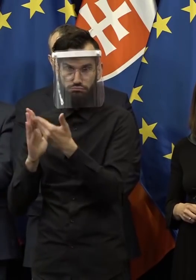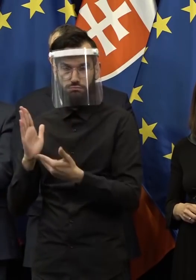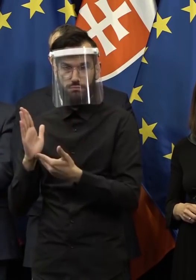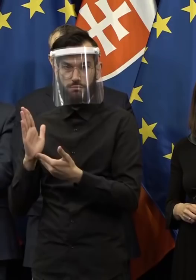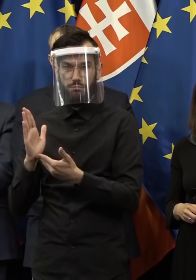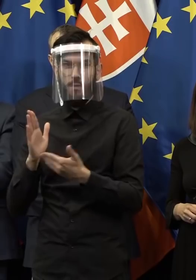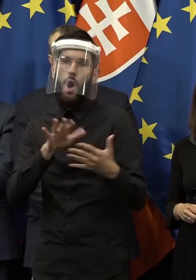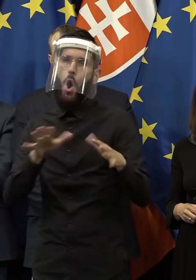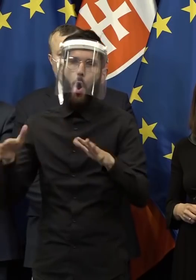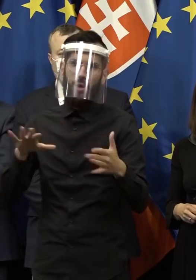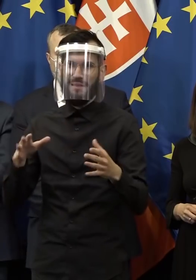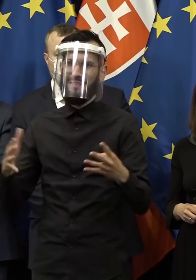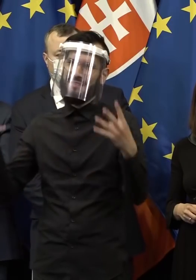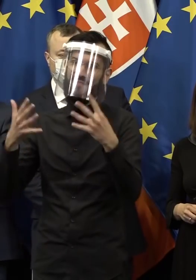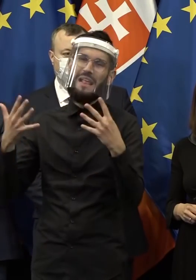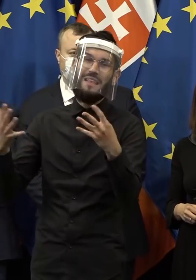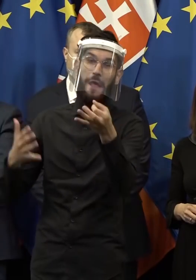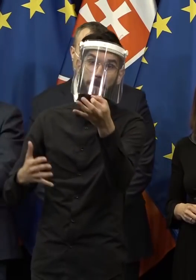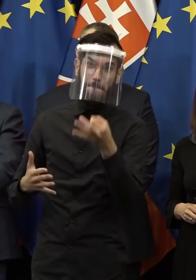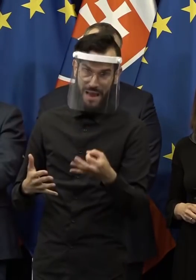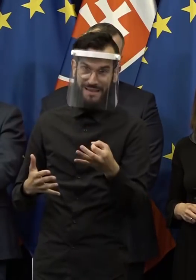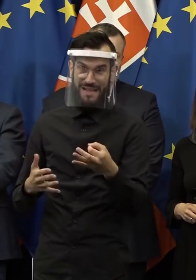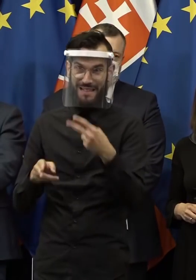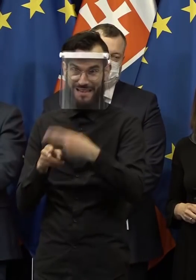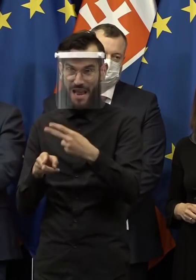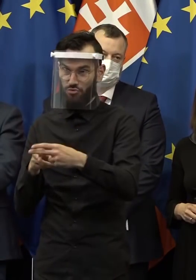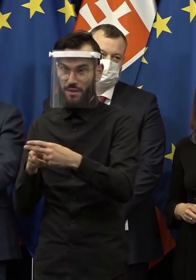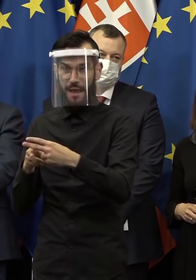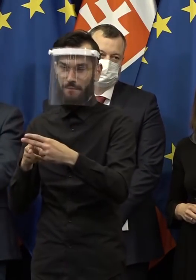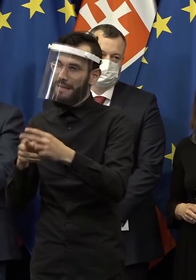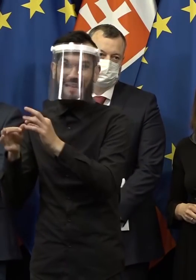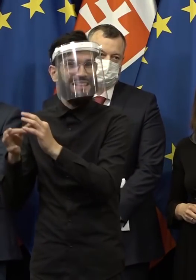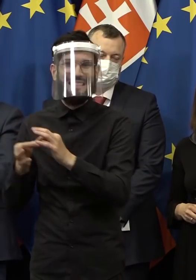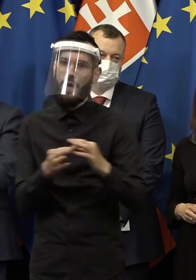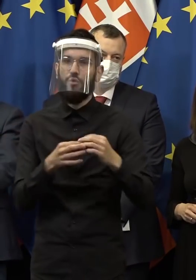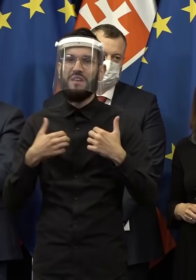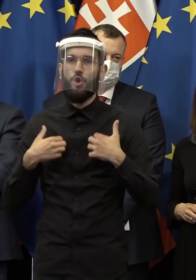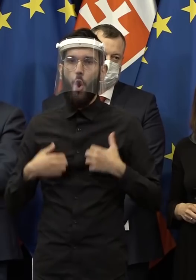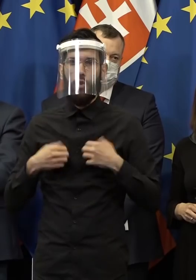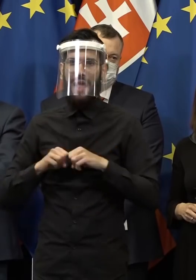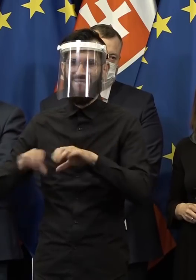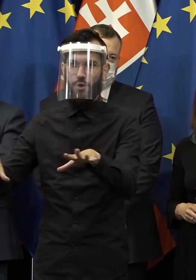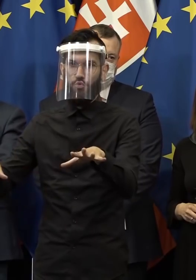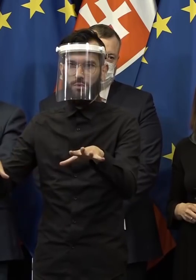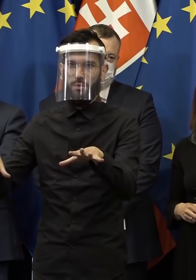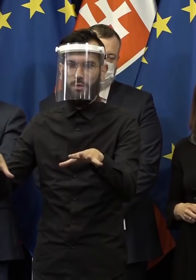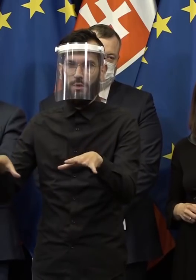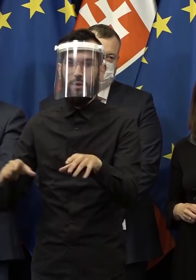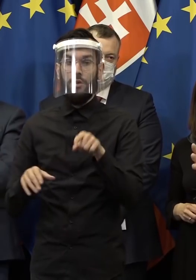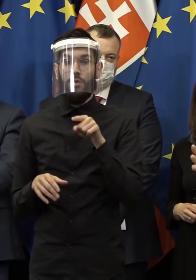Čiže odhadom, 99% tých riešení, ktoré tam sú, nesúvisia s koronou. To riešenia, ktoré sú do toho